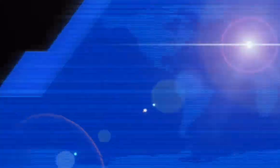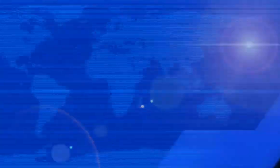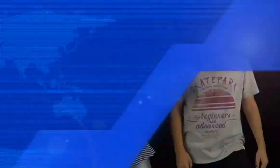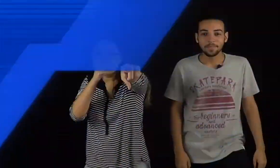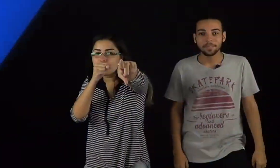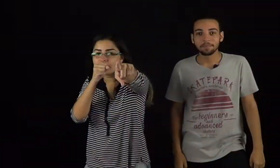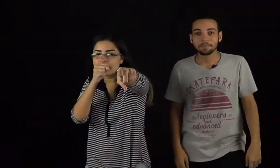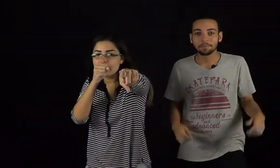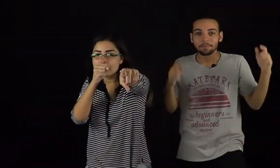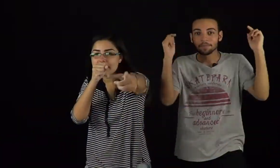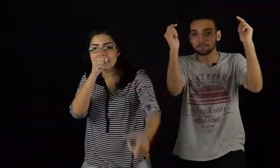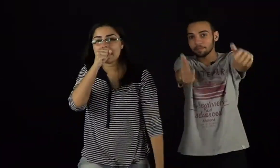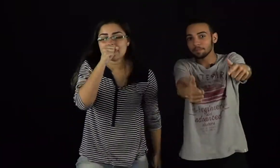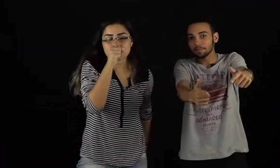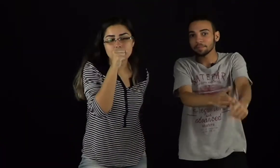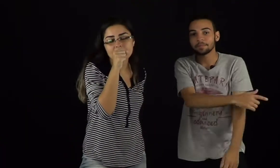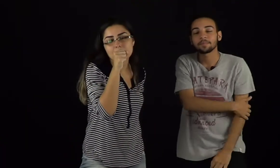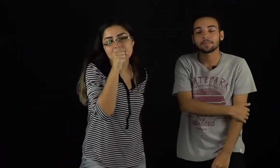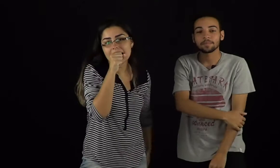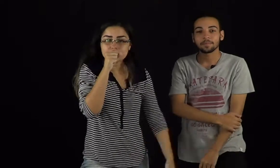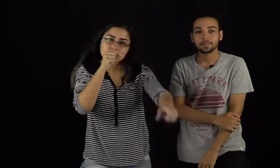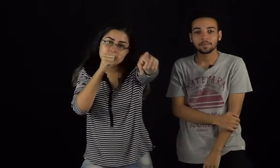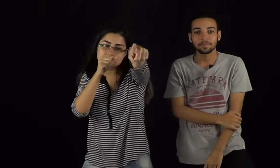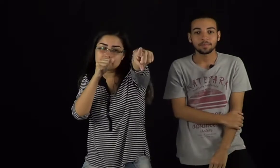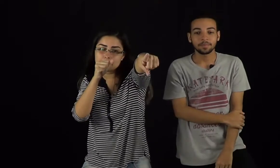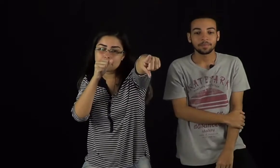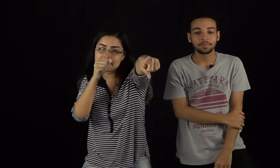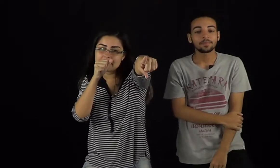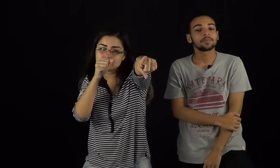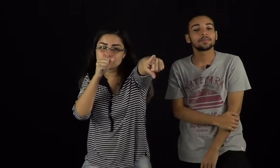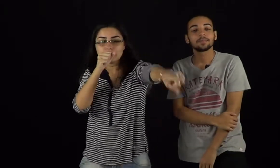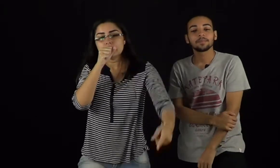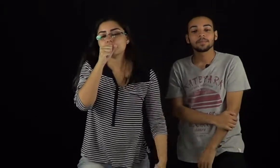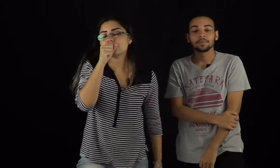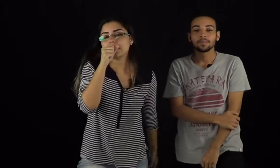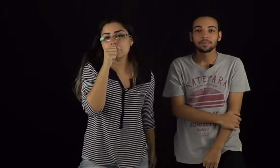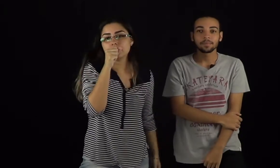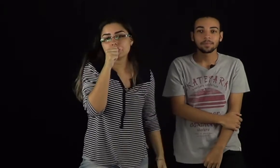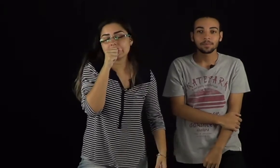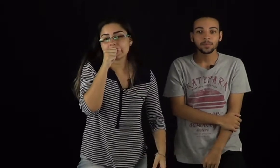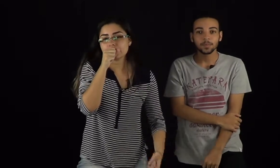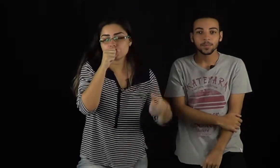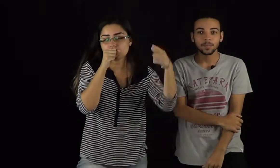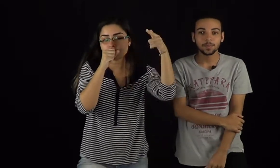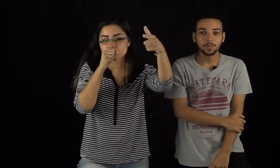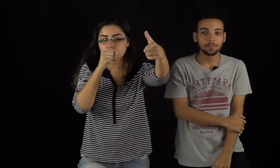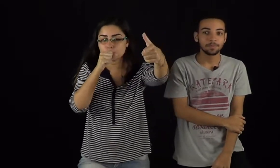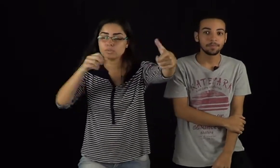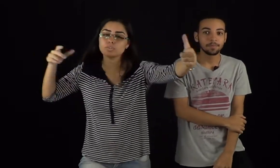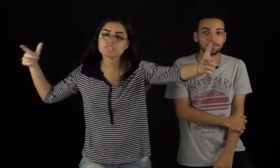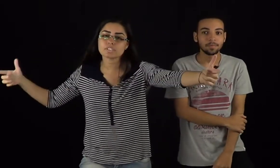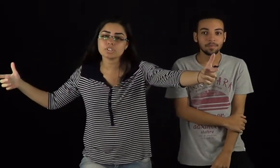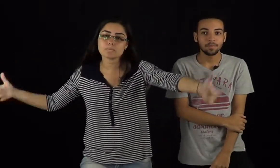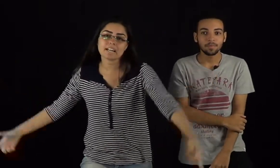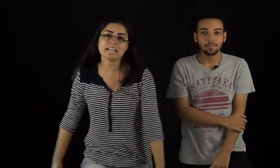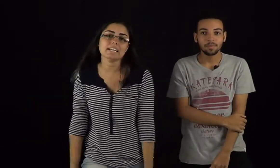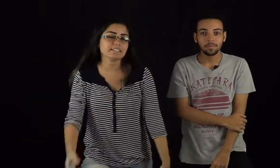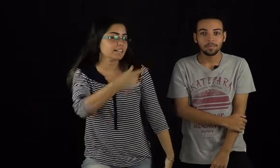Atenção, povo da família! Só para lembrar do nosso acampamento, no dia 1 ao dia 3 de junho, no sítio Maranata,